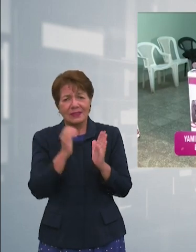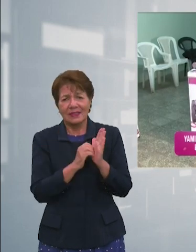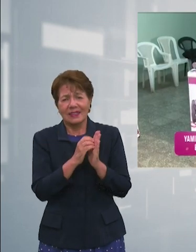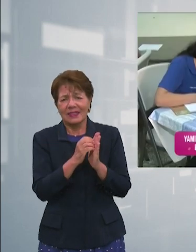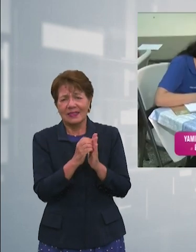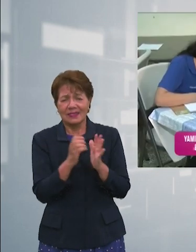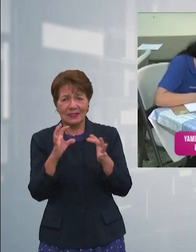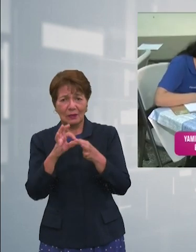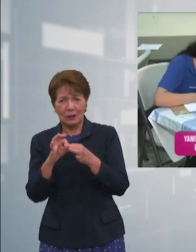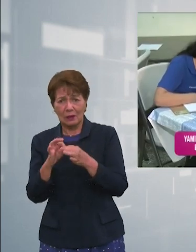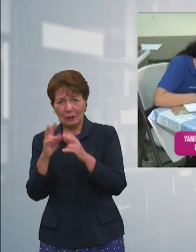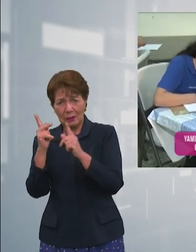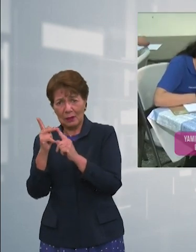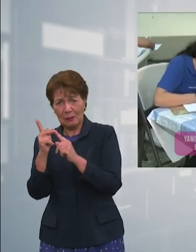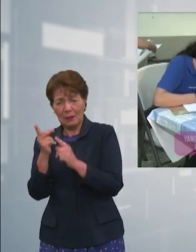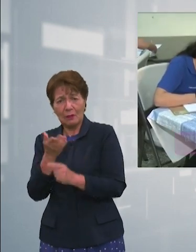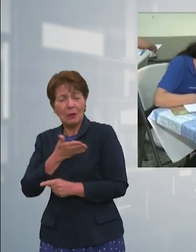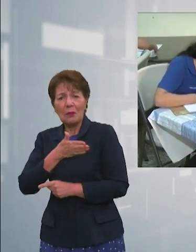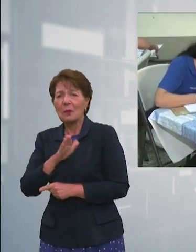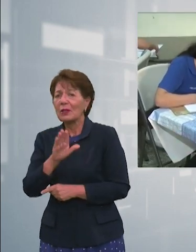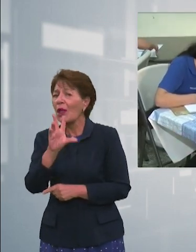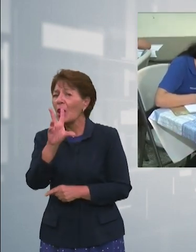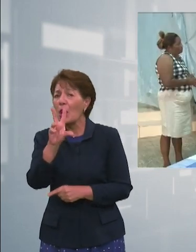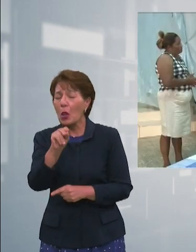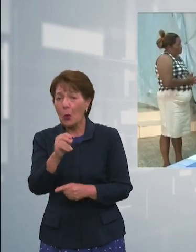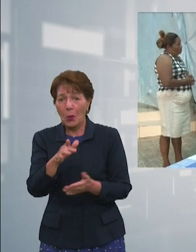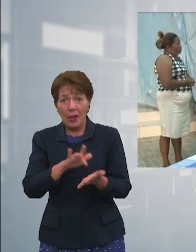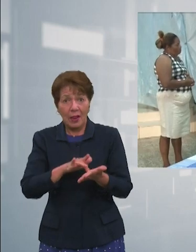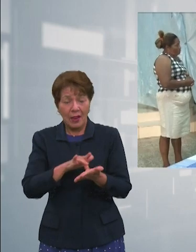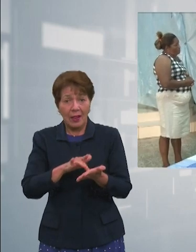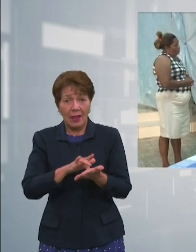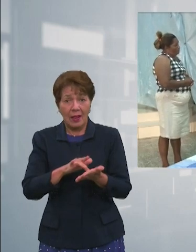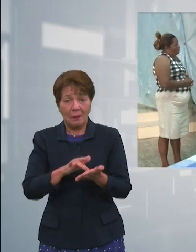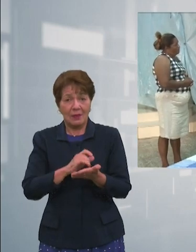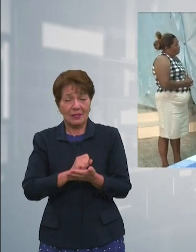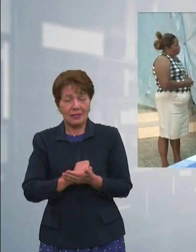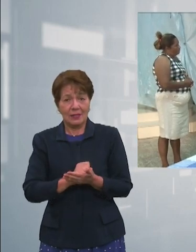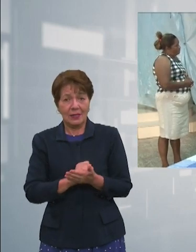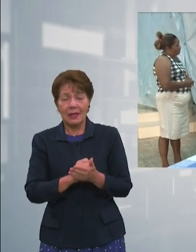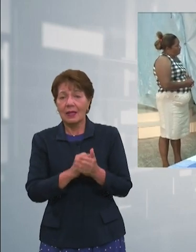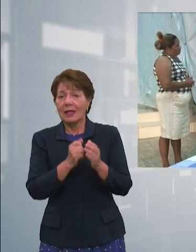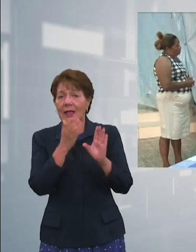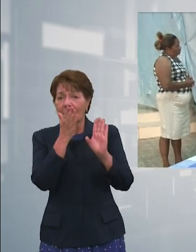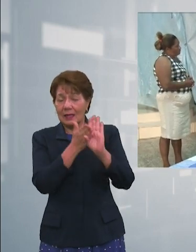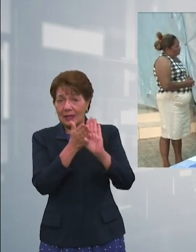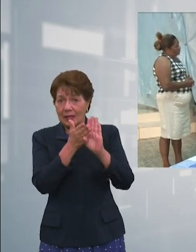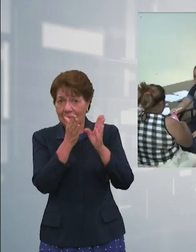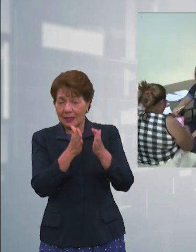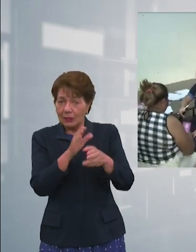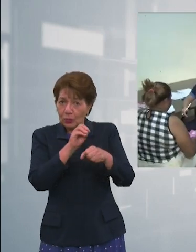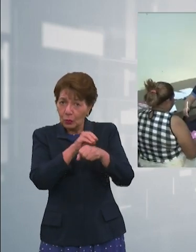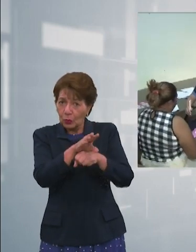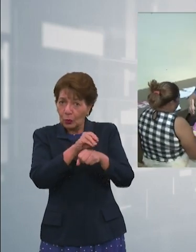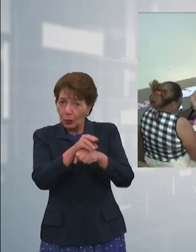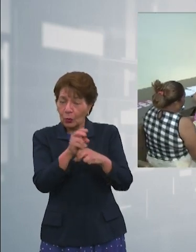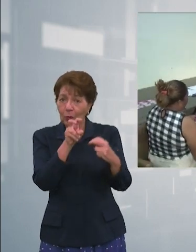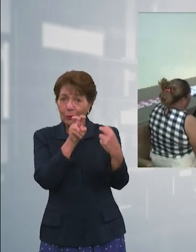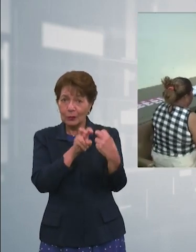pero el objetivo de los tratamientos psicológicos es quitar ese concepto y pensar que se puede salir victorioso,